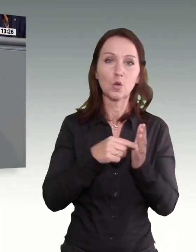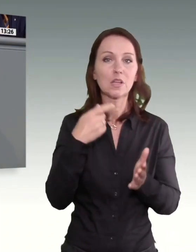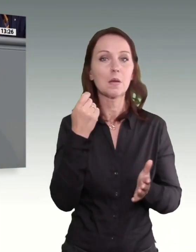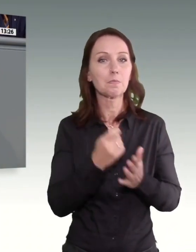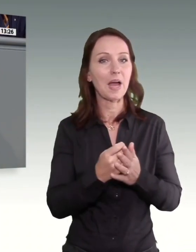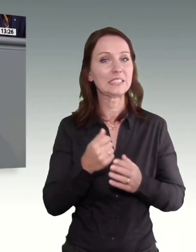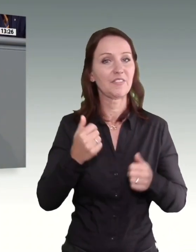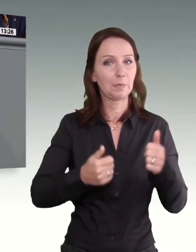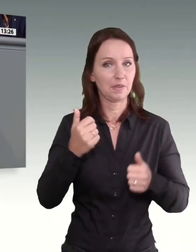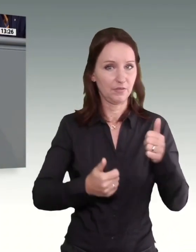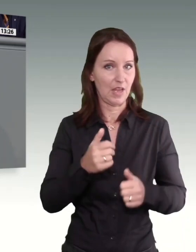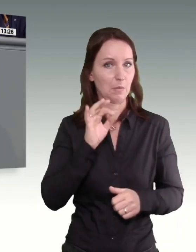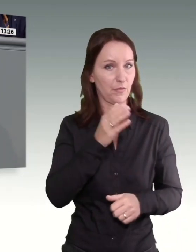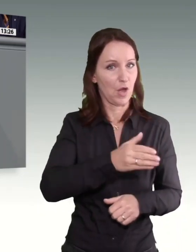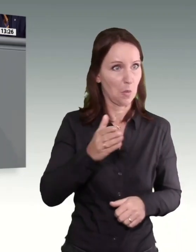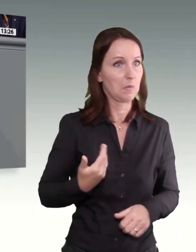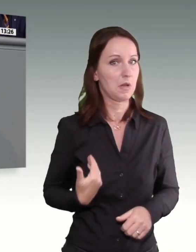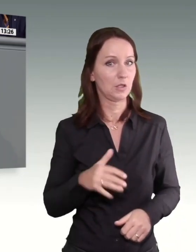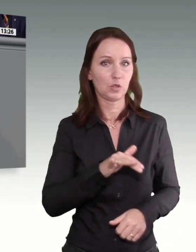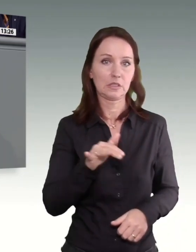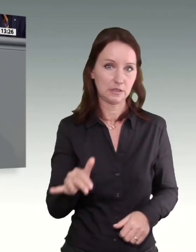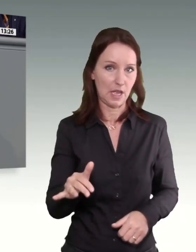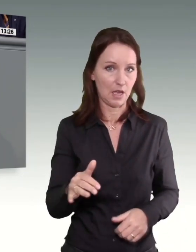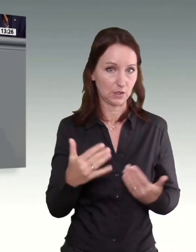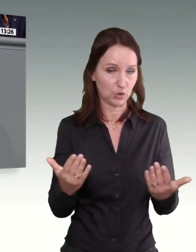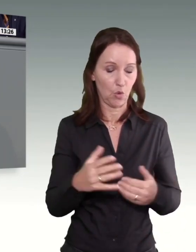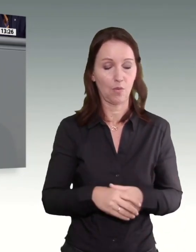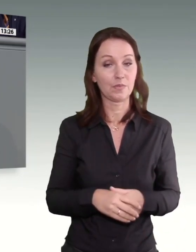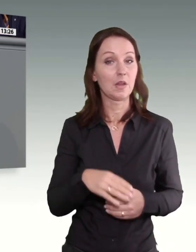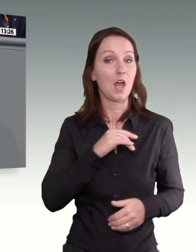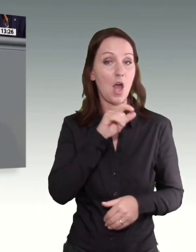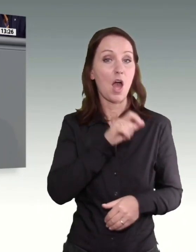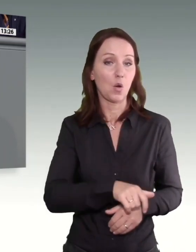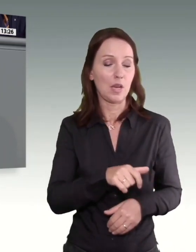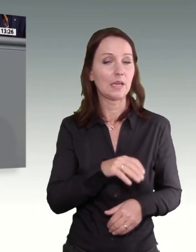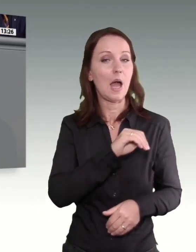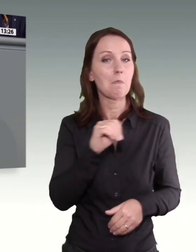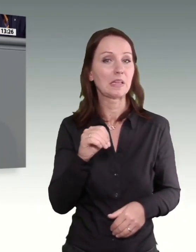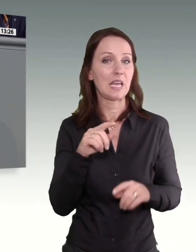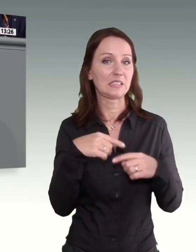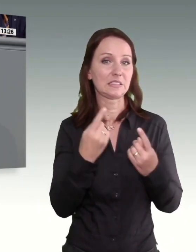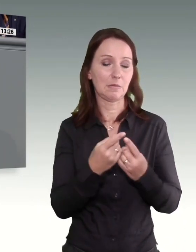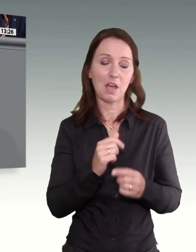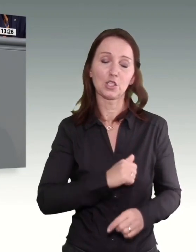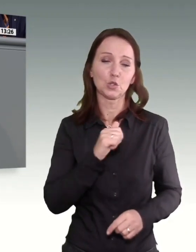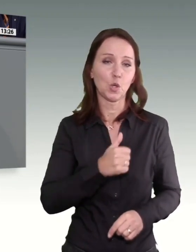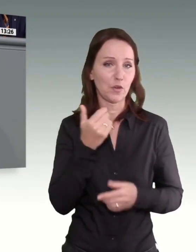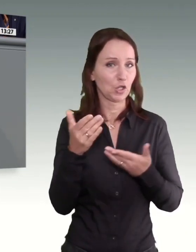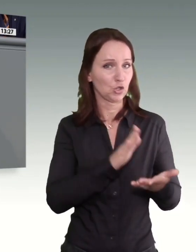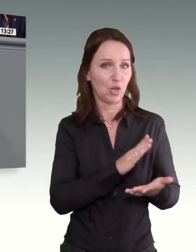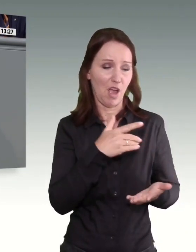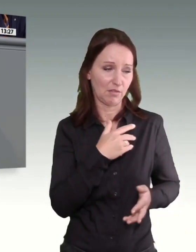der von mir sehr geschätzte und viel zu früh verstorbene ehemalige Kollege Matthias Zimmer immer wieder zu Recht betont hat.